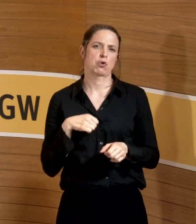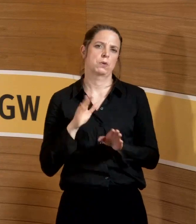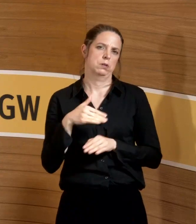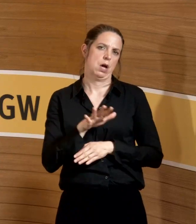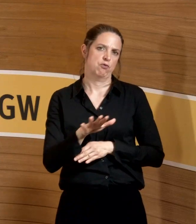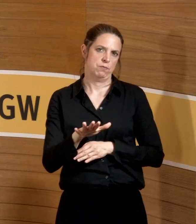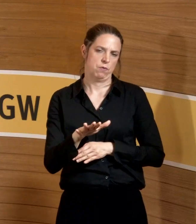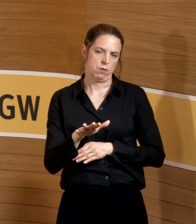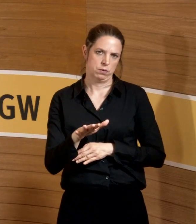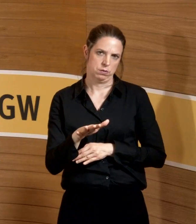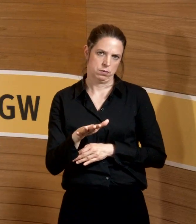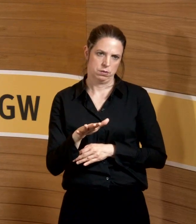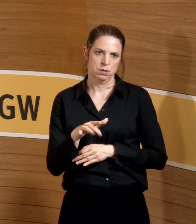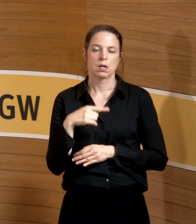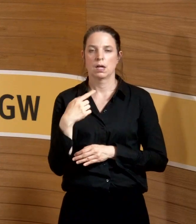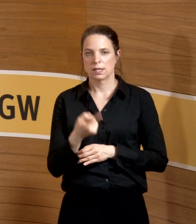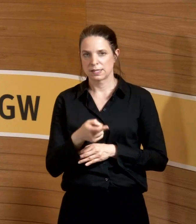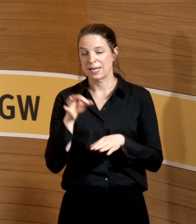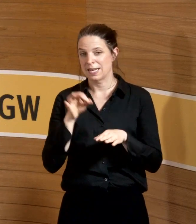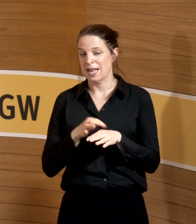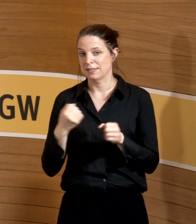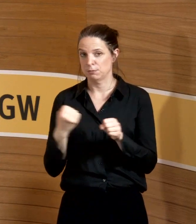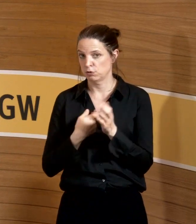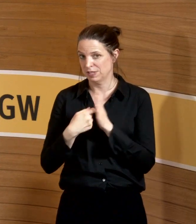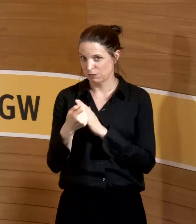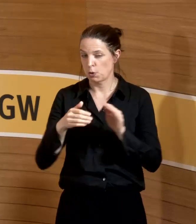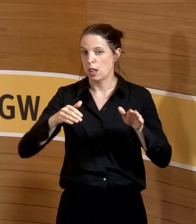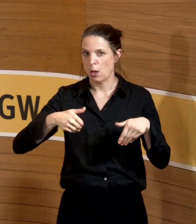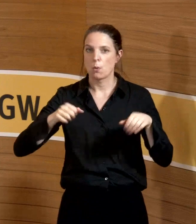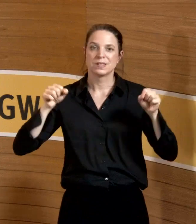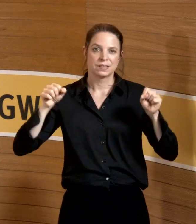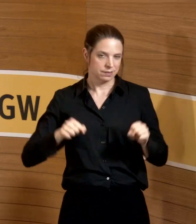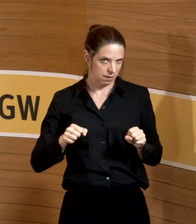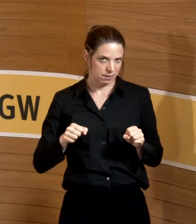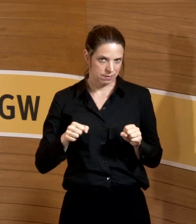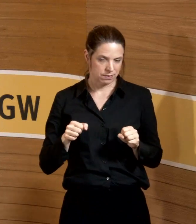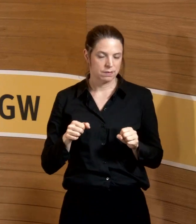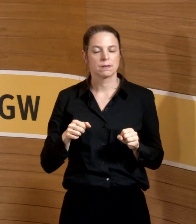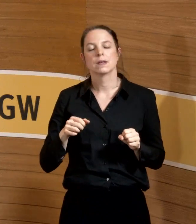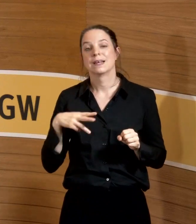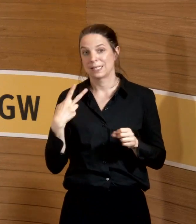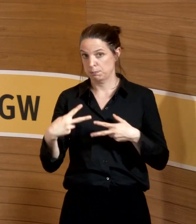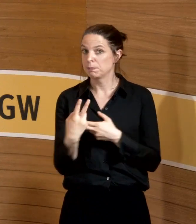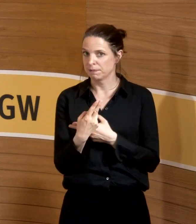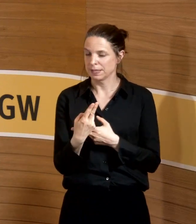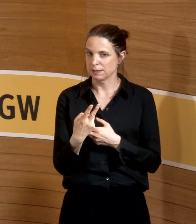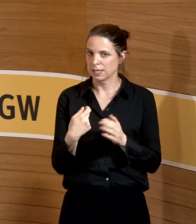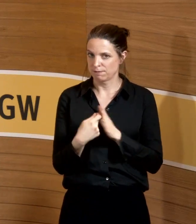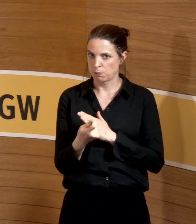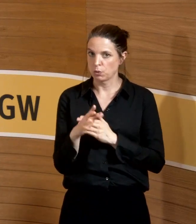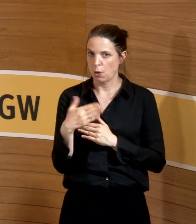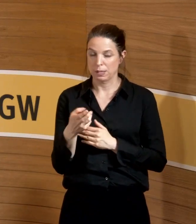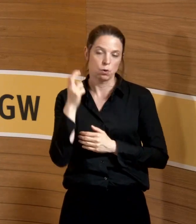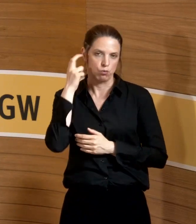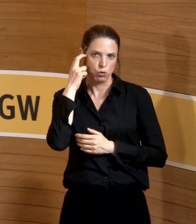Da kann sozusagen das ärztliche Beschäftigungsverbot greifen. Es gibt zum Beispiel auch ein befristetes ärztliches Beschäftigungsverbot, was sehr